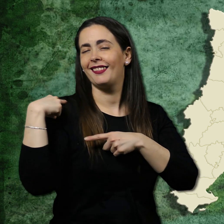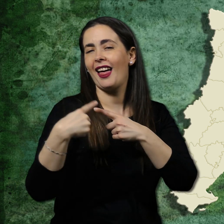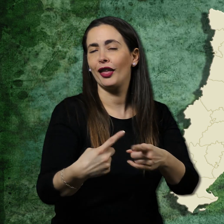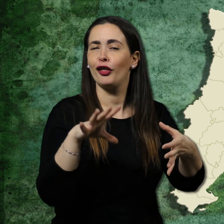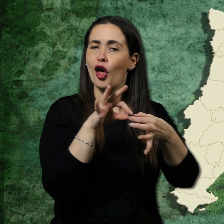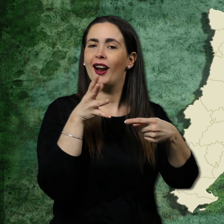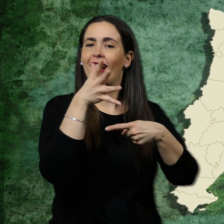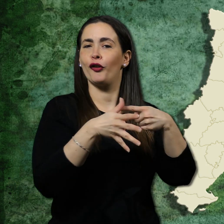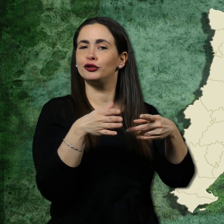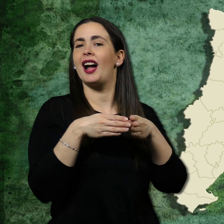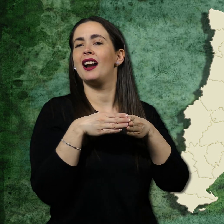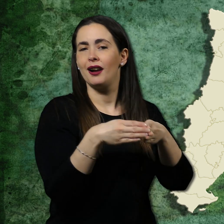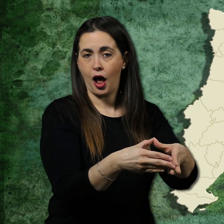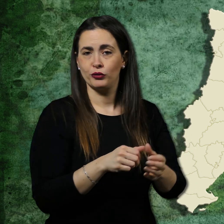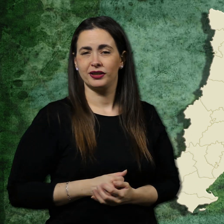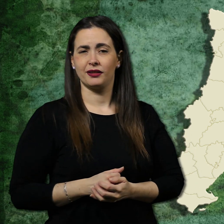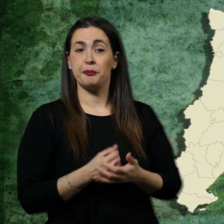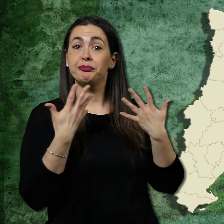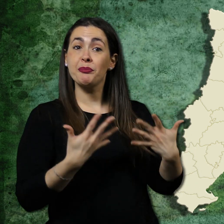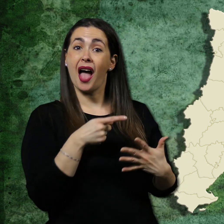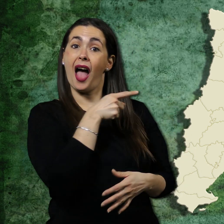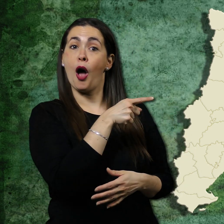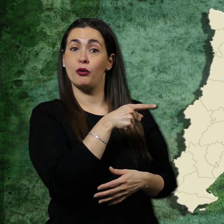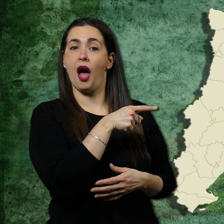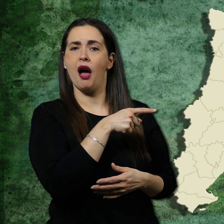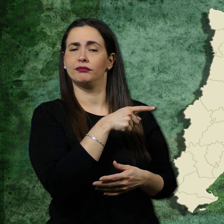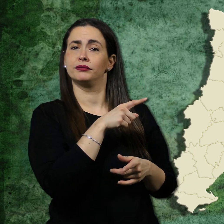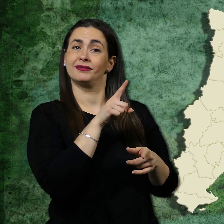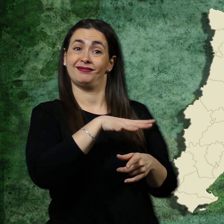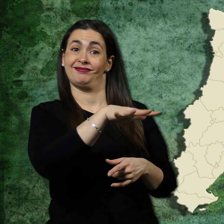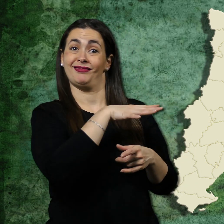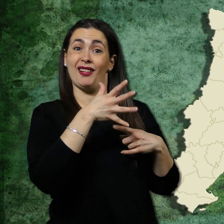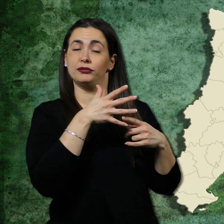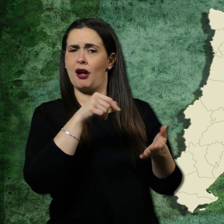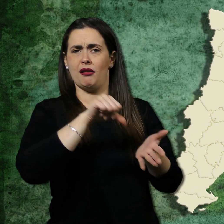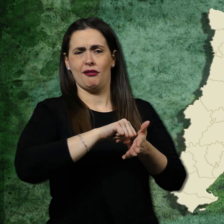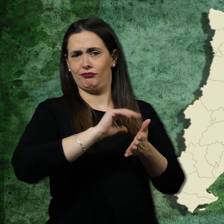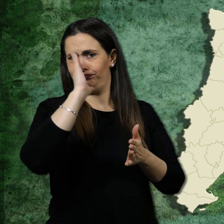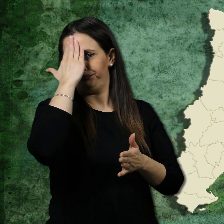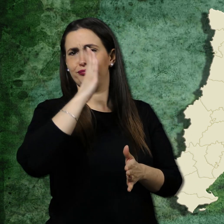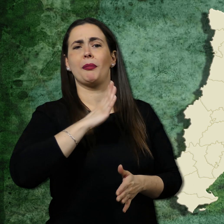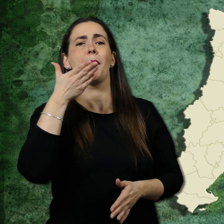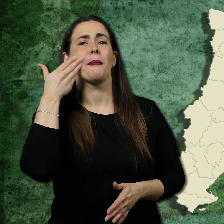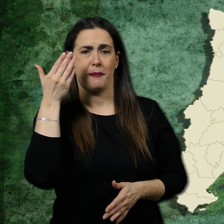Destacat, el llegat que hi va deixar la indústria nàutica és avui un dels principis capitals del Masnou